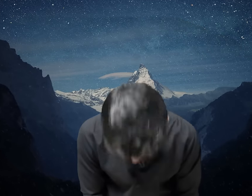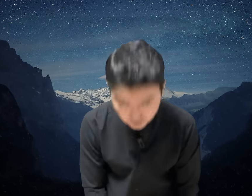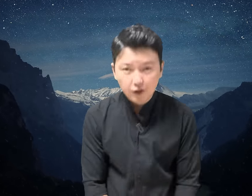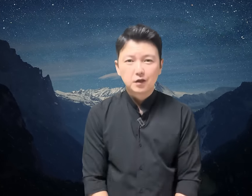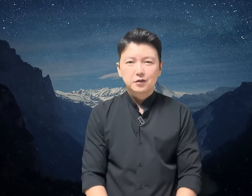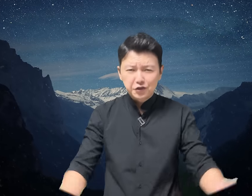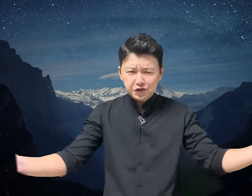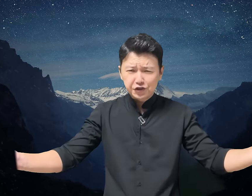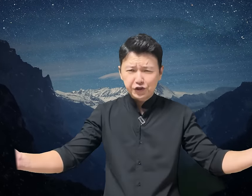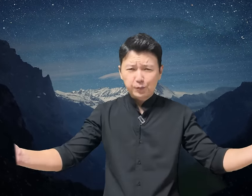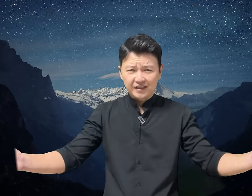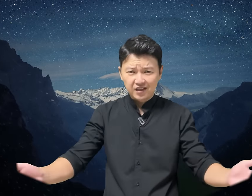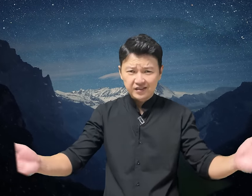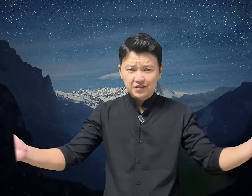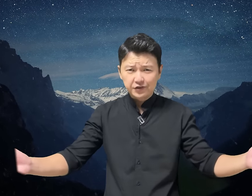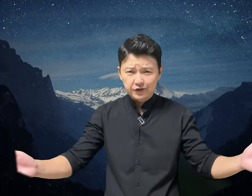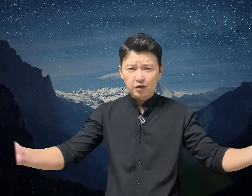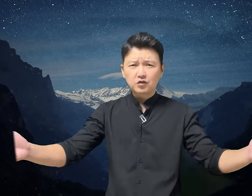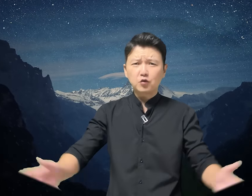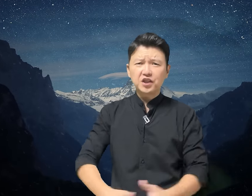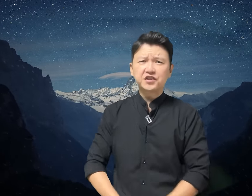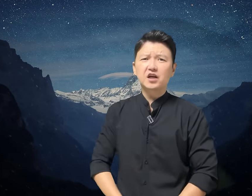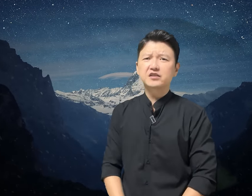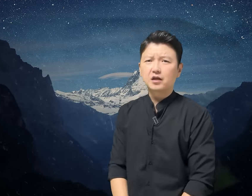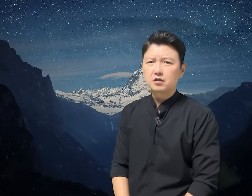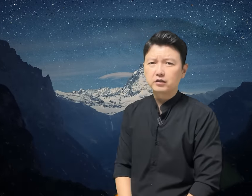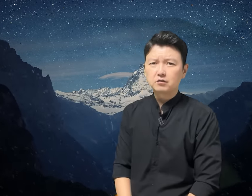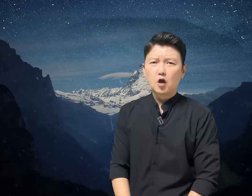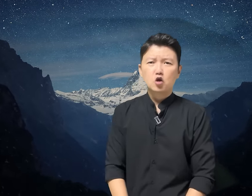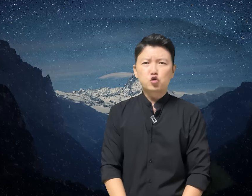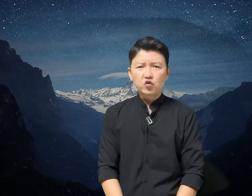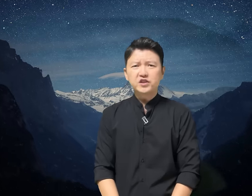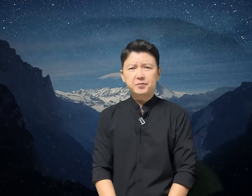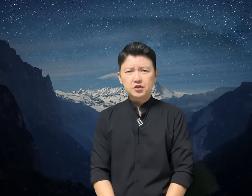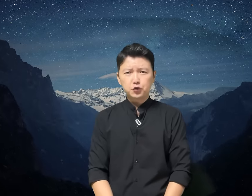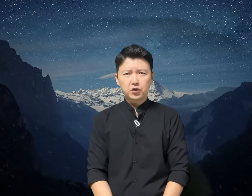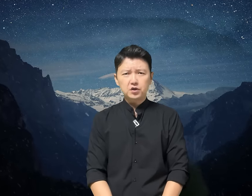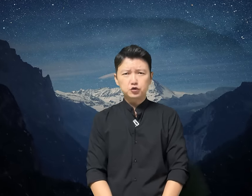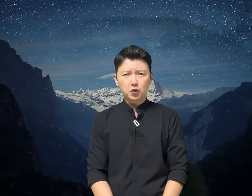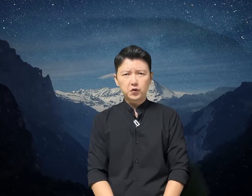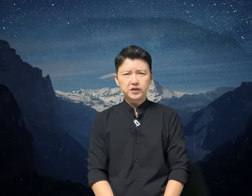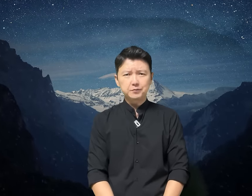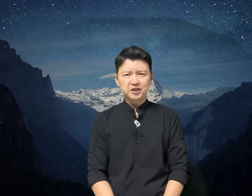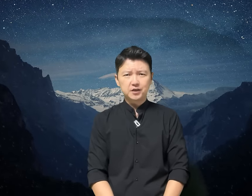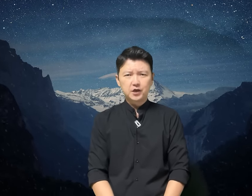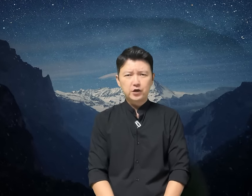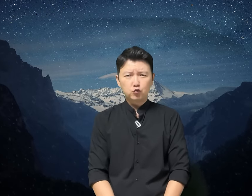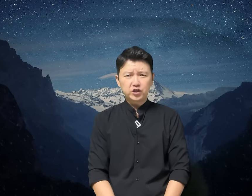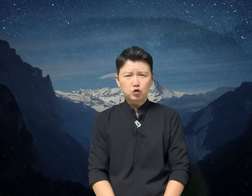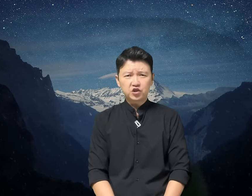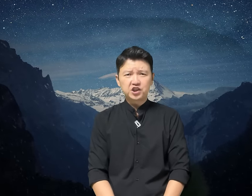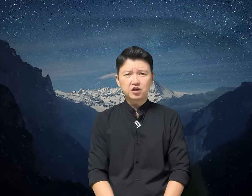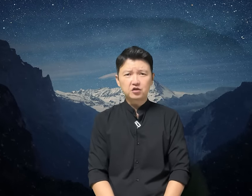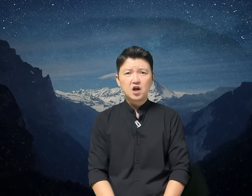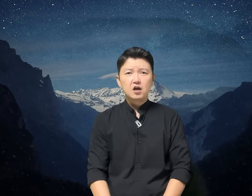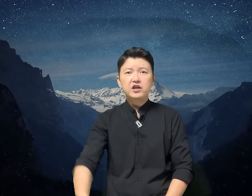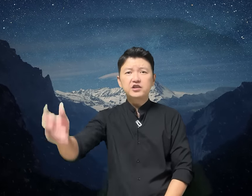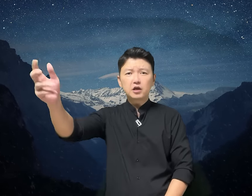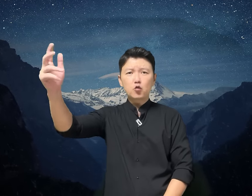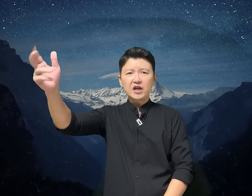그 실제로 발생한 사건을 더더욱 생생하게 살려내는 종일TV 최종일입니다. 네, 우리 또 시선을 리정꽝